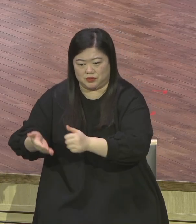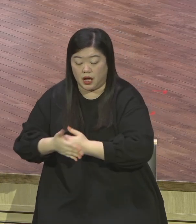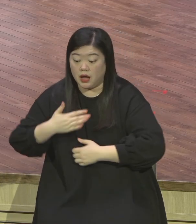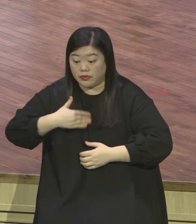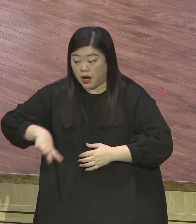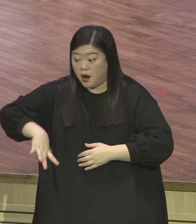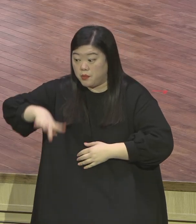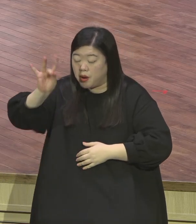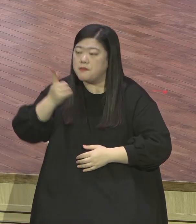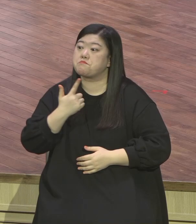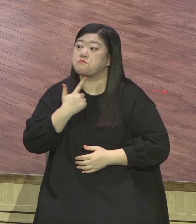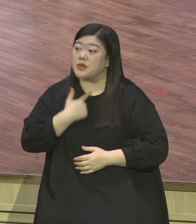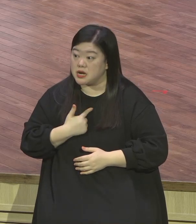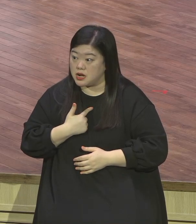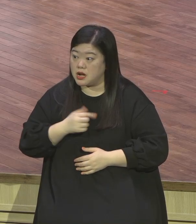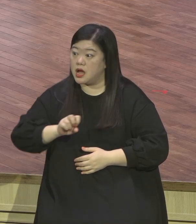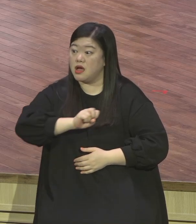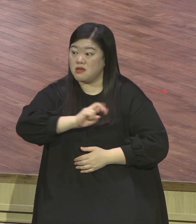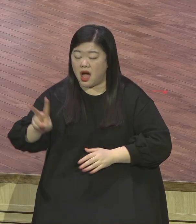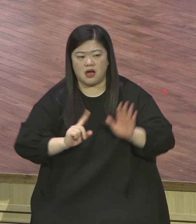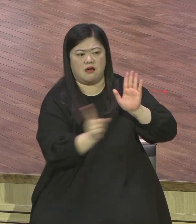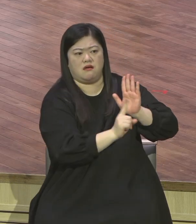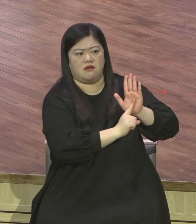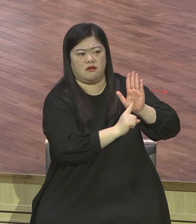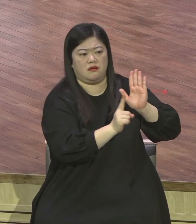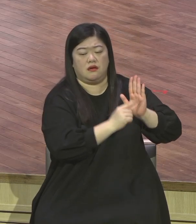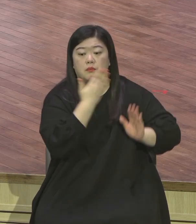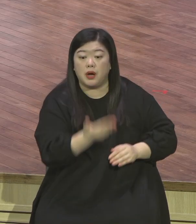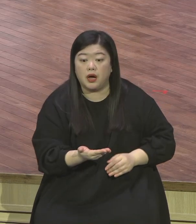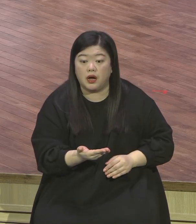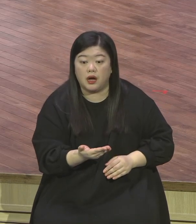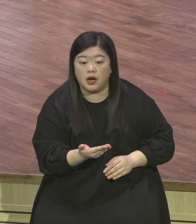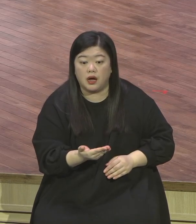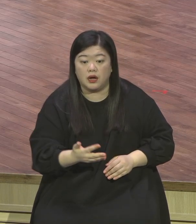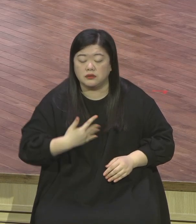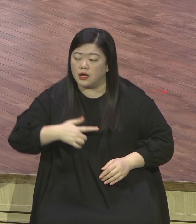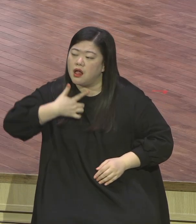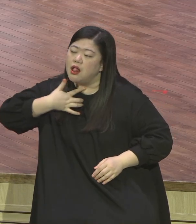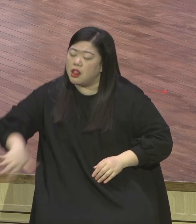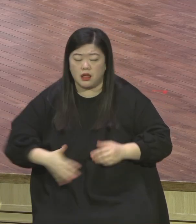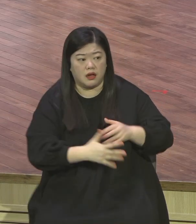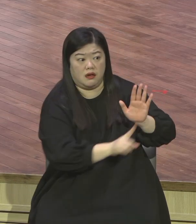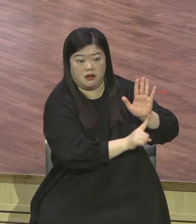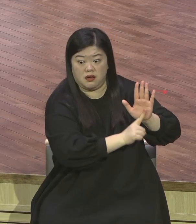육신의 세계를 살릴 수가 있다 라는 것입니다